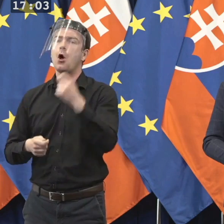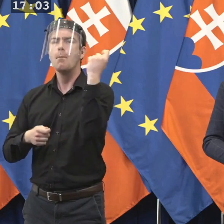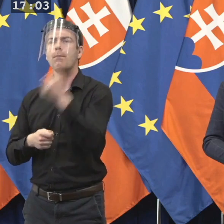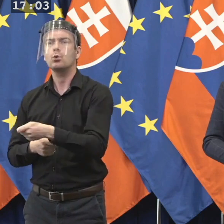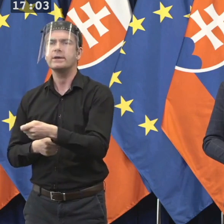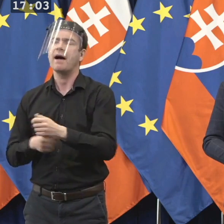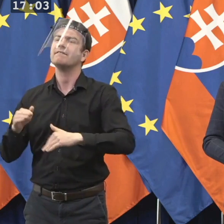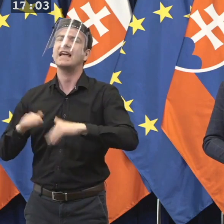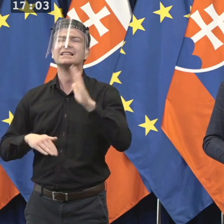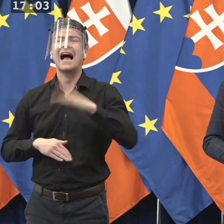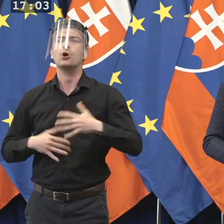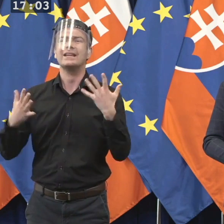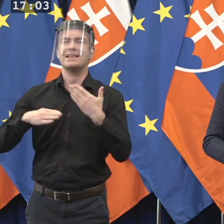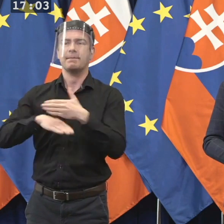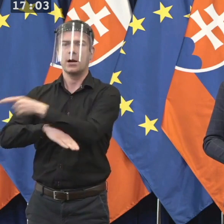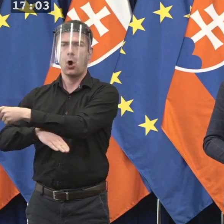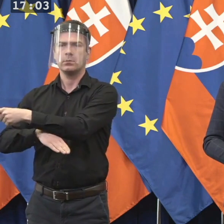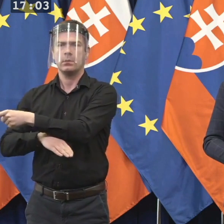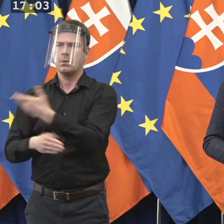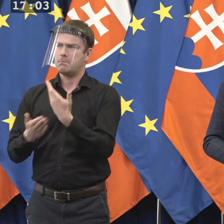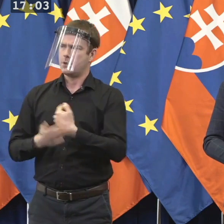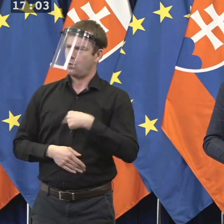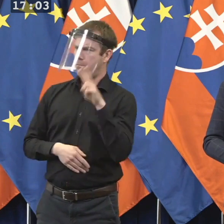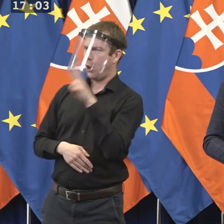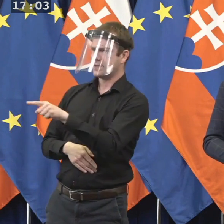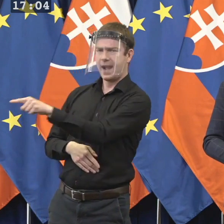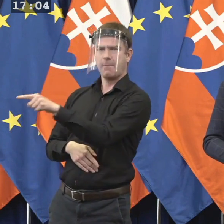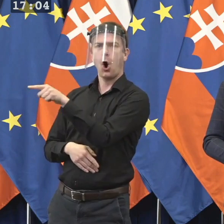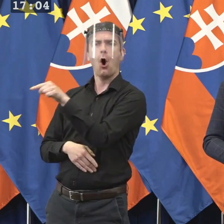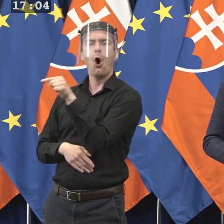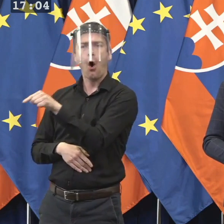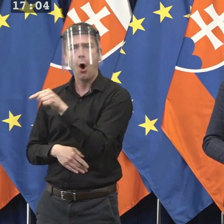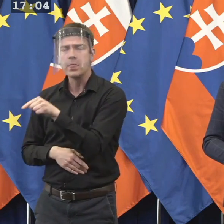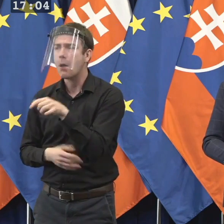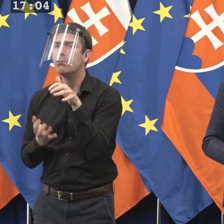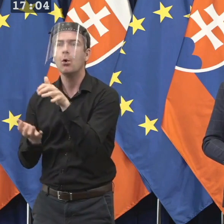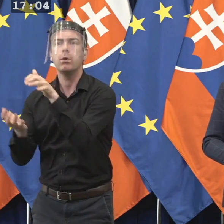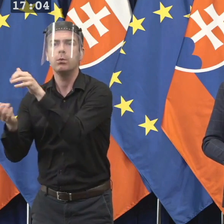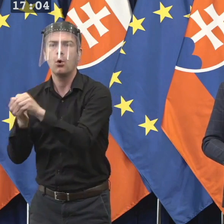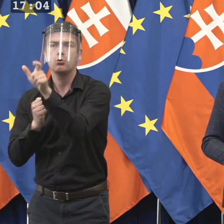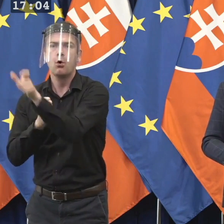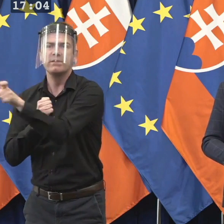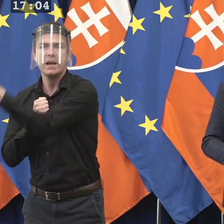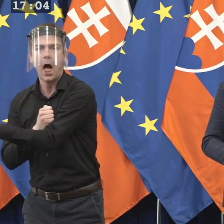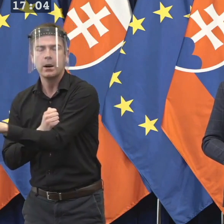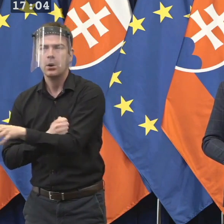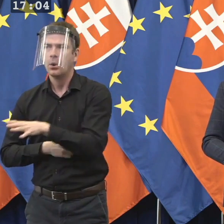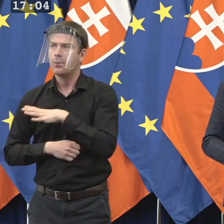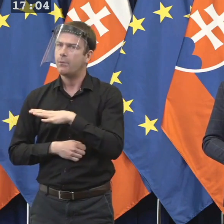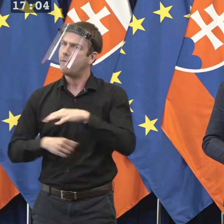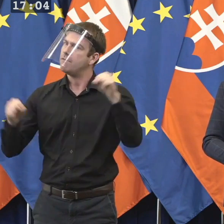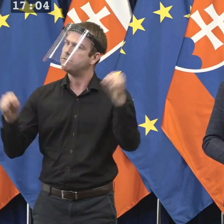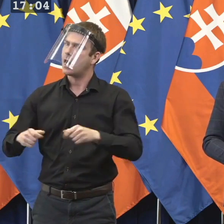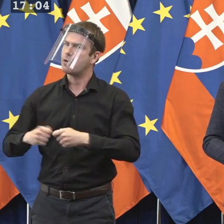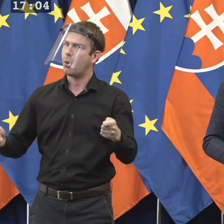Máme za to, že toto zastrašovanie novinárov v súvislosti s prezradením anonimného zdroja je naozaj vážnym porušením slobody